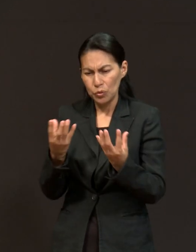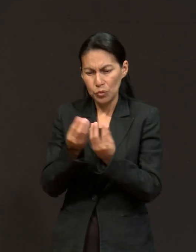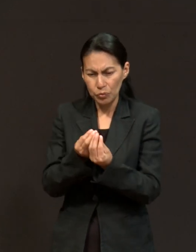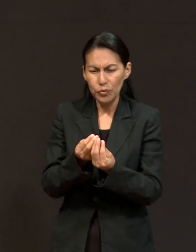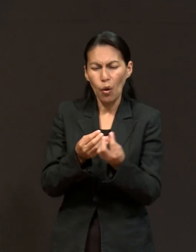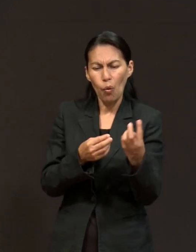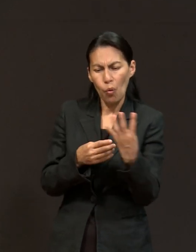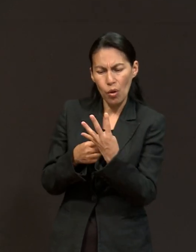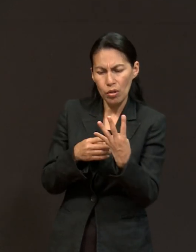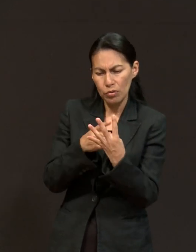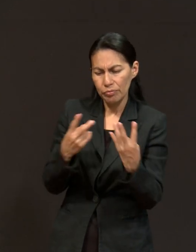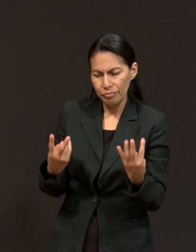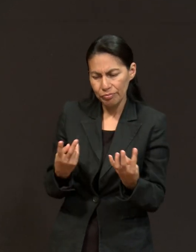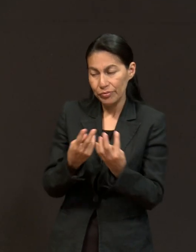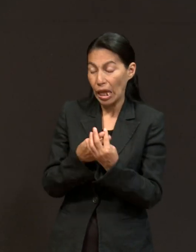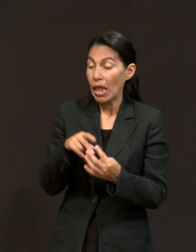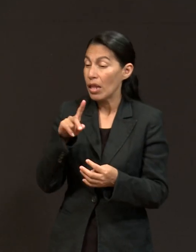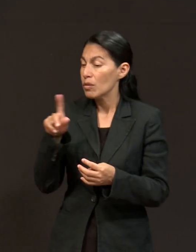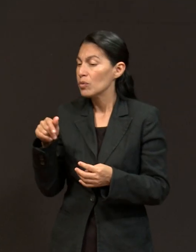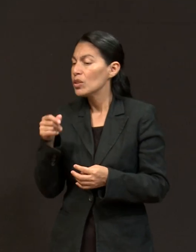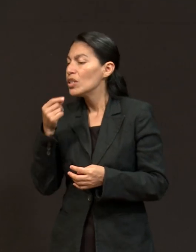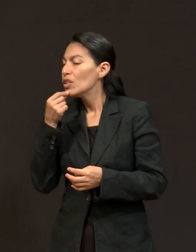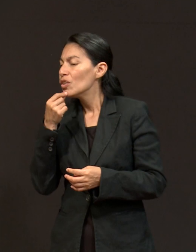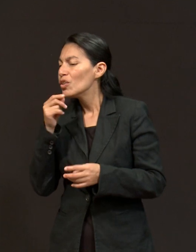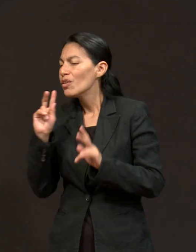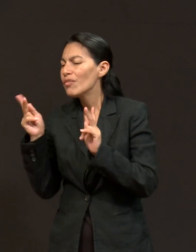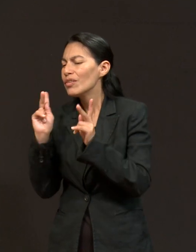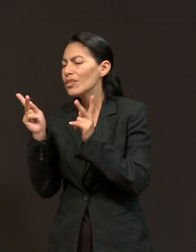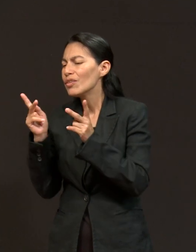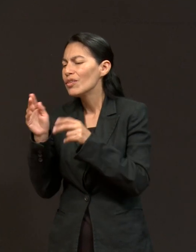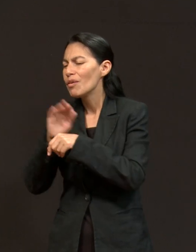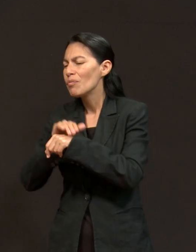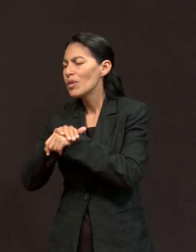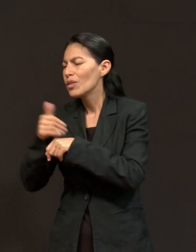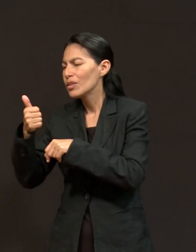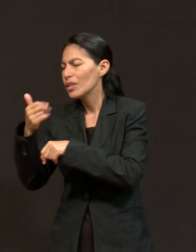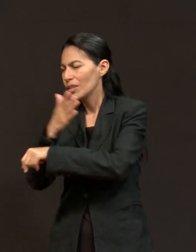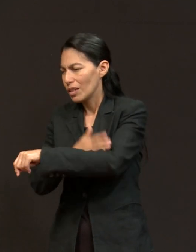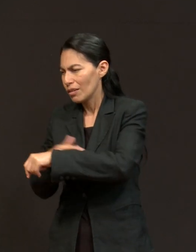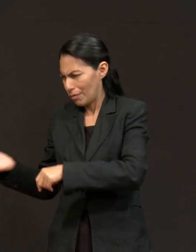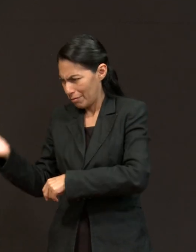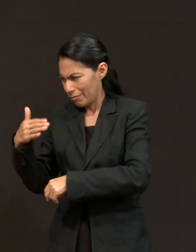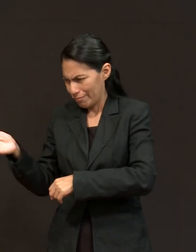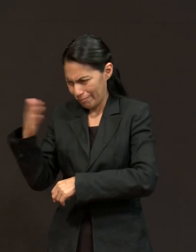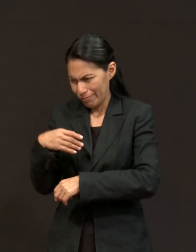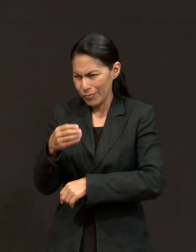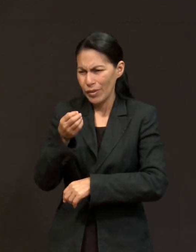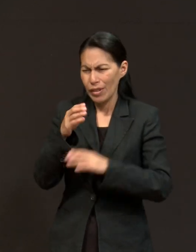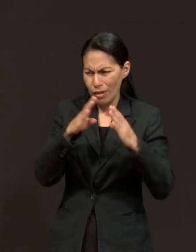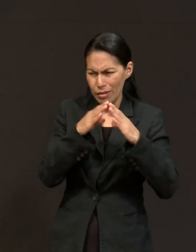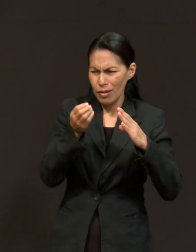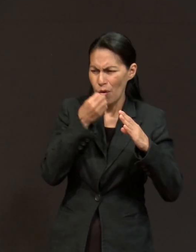nosotros reuníamos a nuestros vecinitos a las seis de la tarde y los llevábamos a la casa a orar.